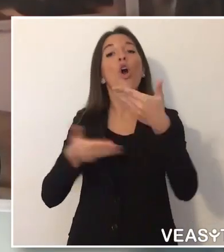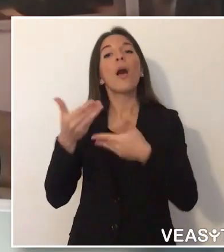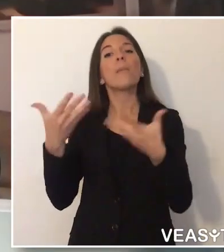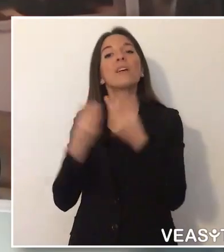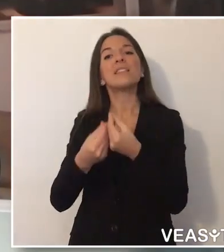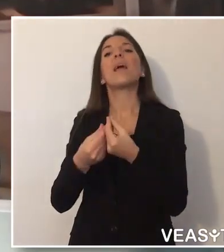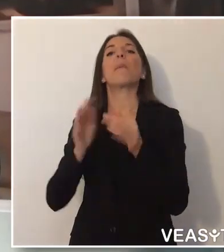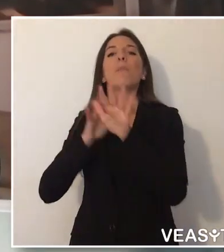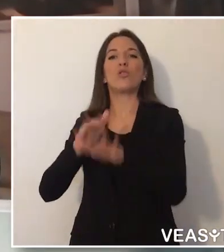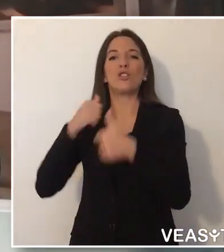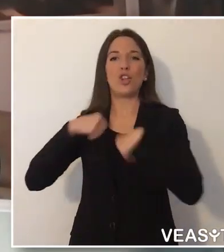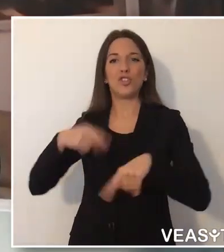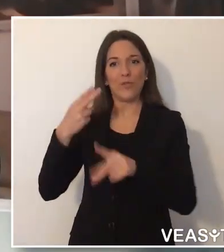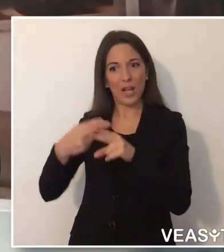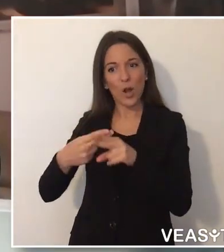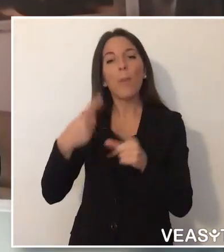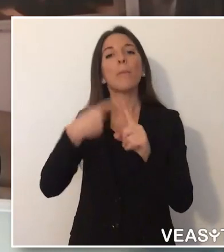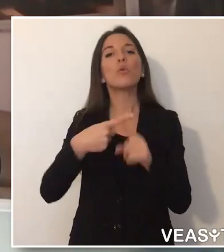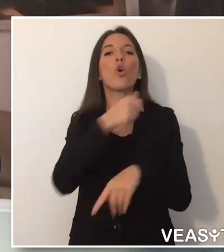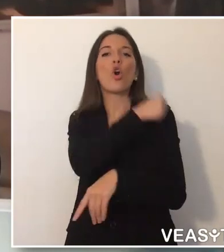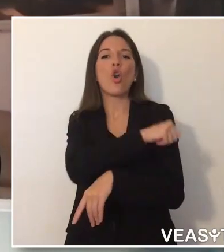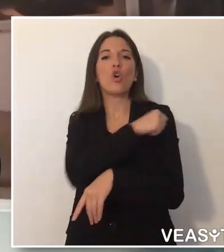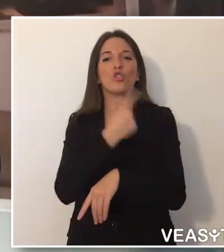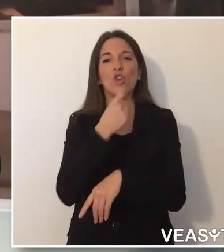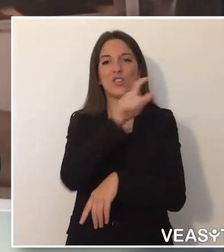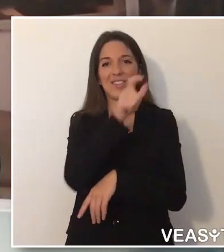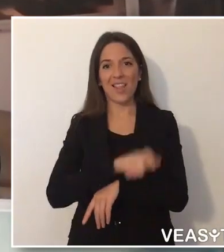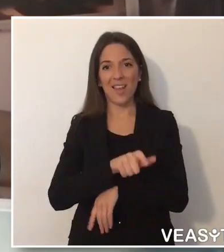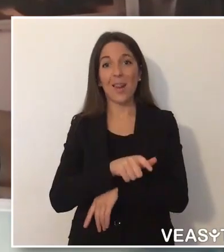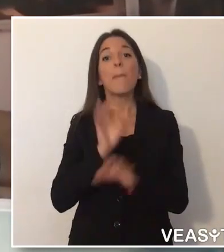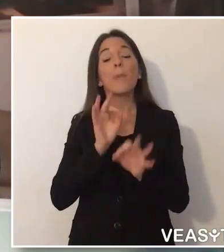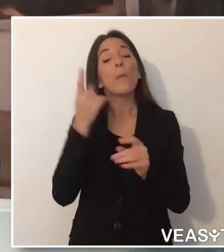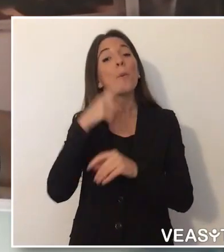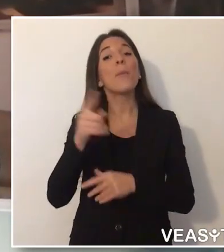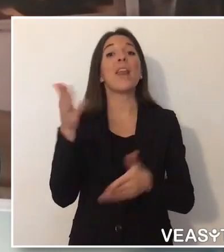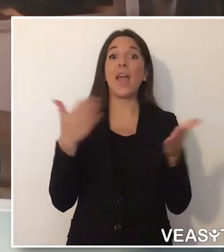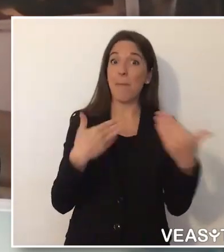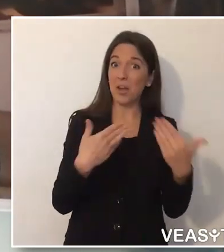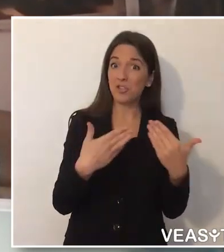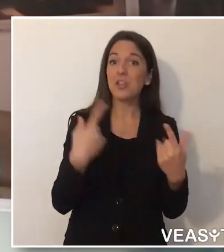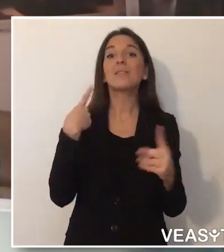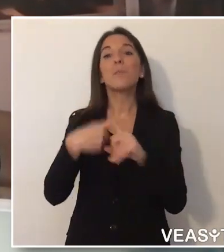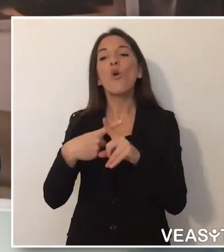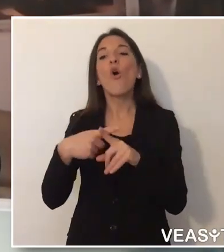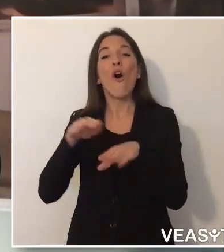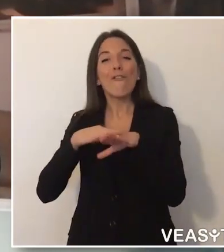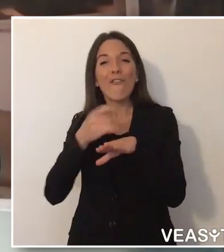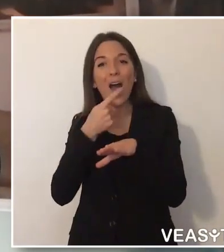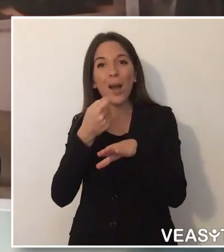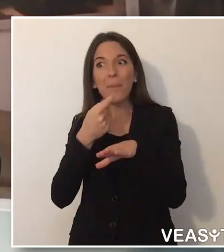ha attivato una collaborazione con il Nucleo della Protezione Civile di Roma e la Croce Rossa Italiana per i servizi di consegna